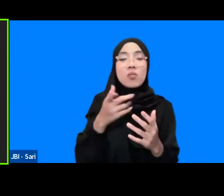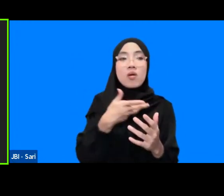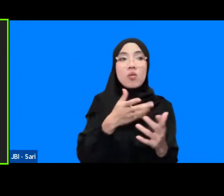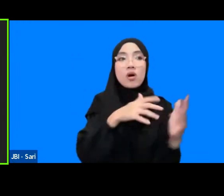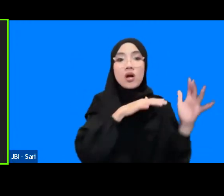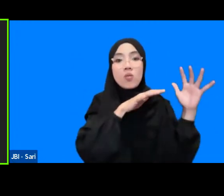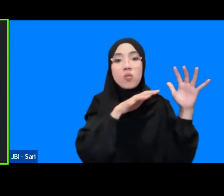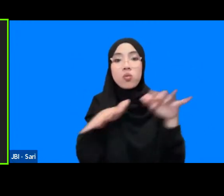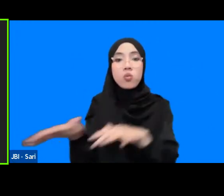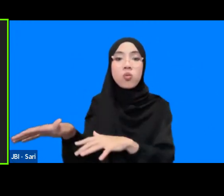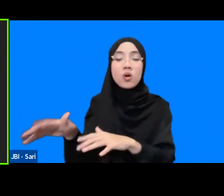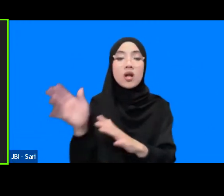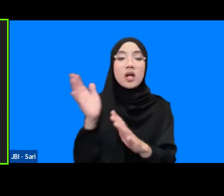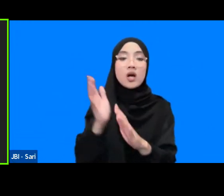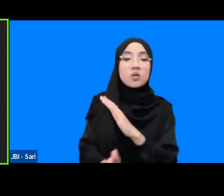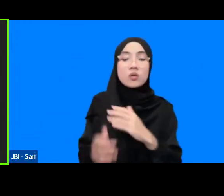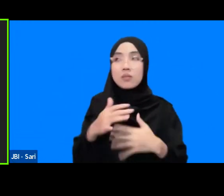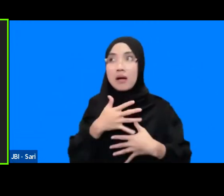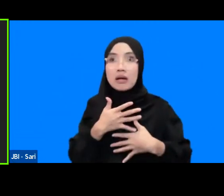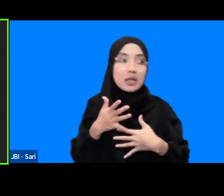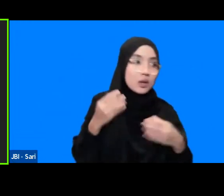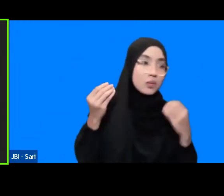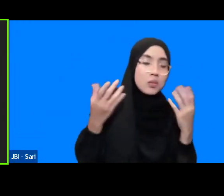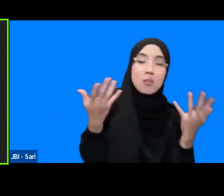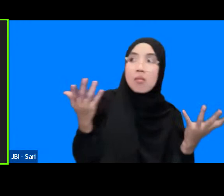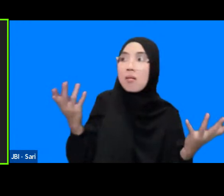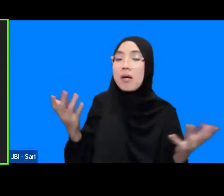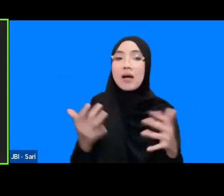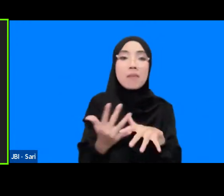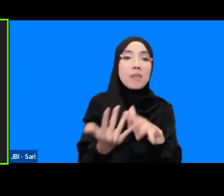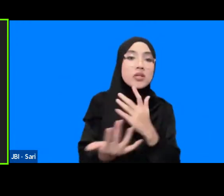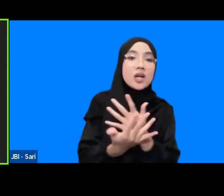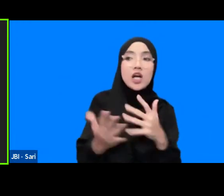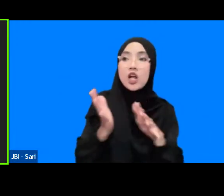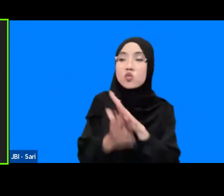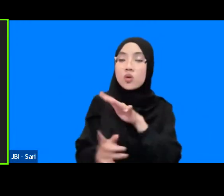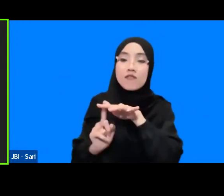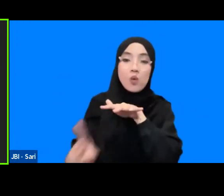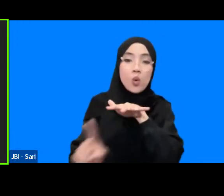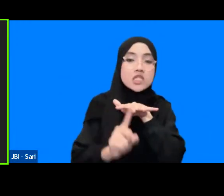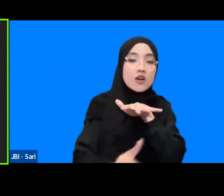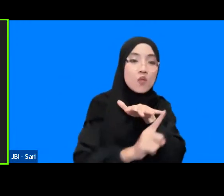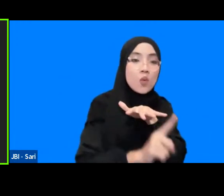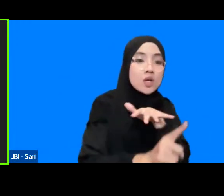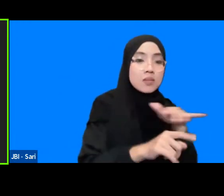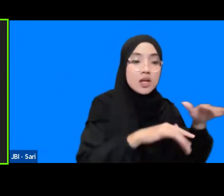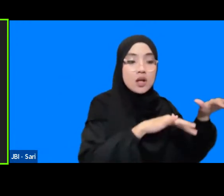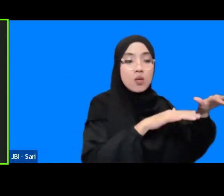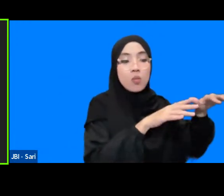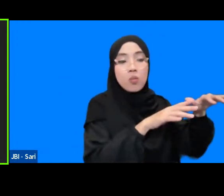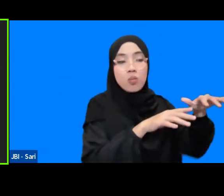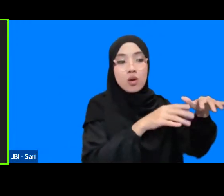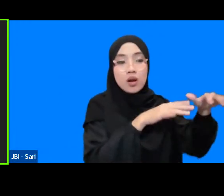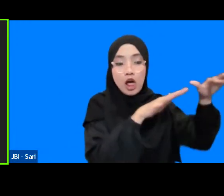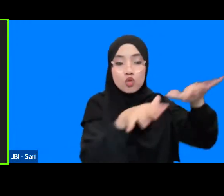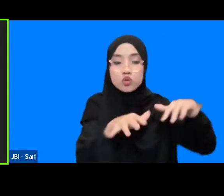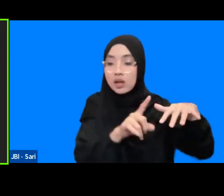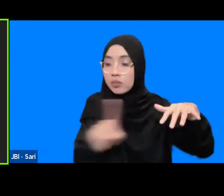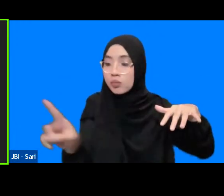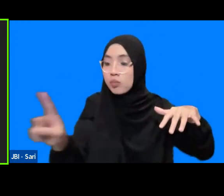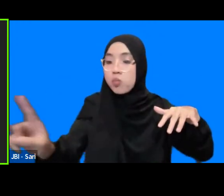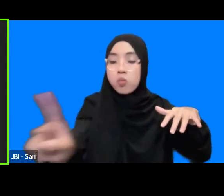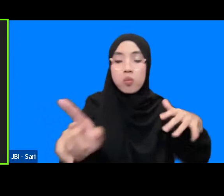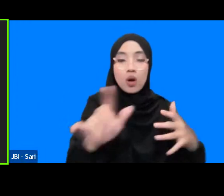jadi saat itu menimbulkan kepanikan semua masyarakat melakukan evakuasi mandiri menjauhi laut sangat crowded katanya sampai